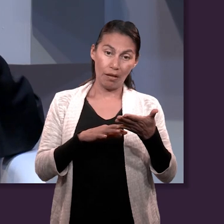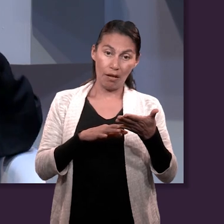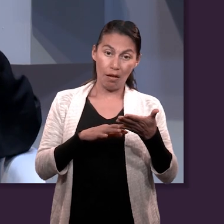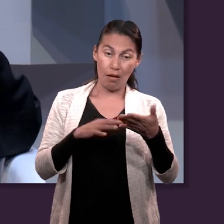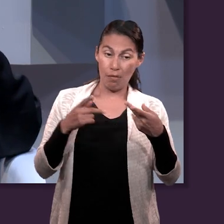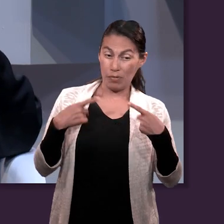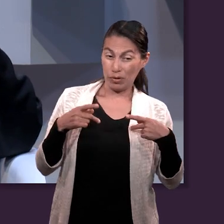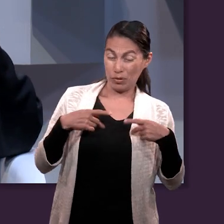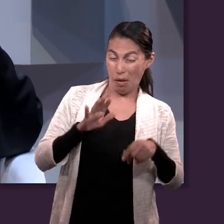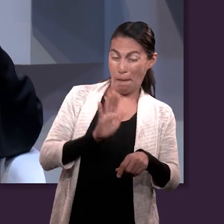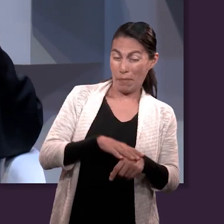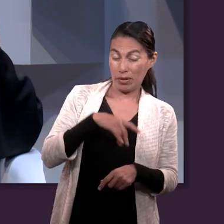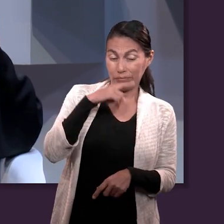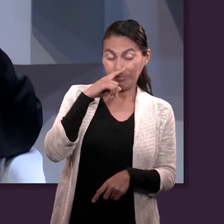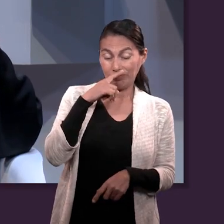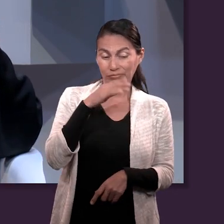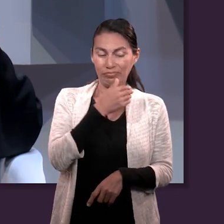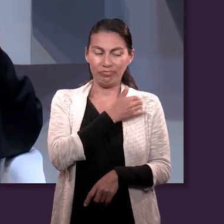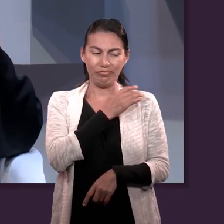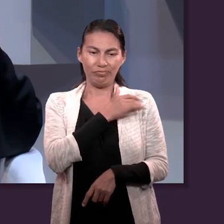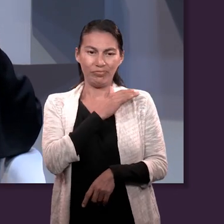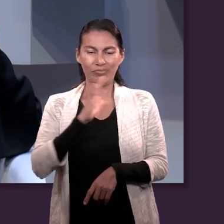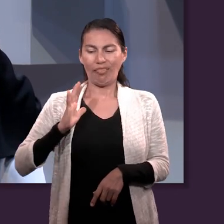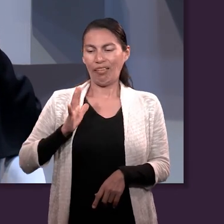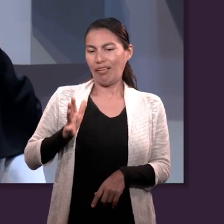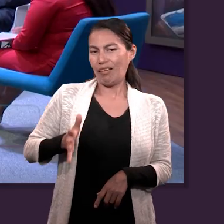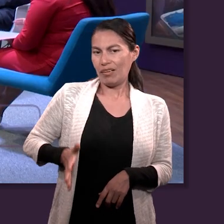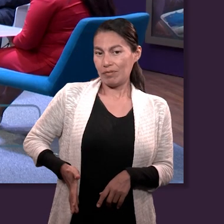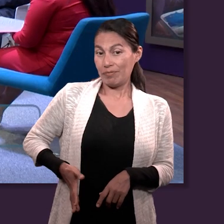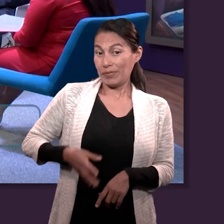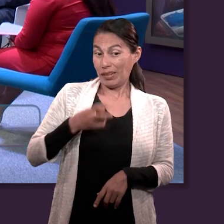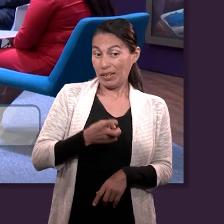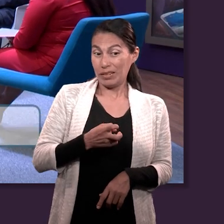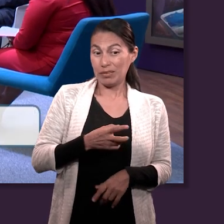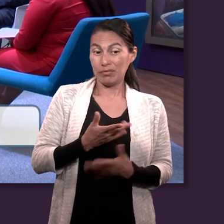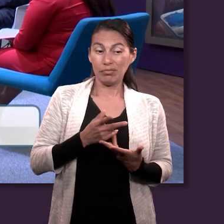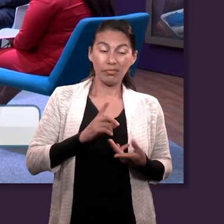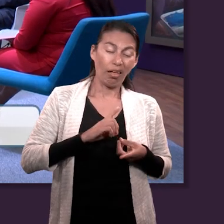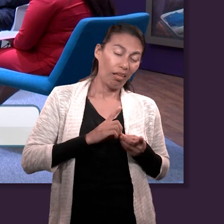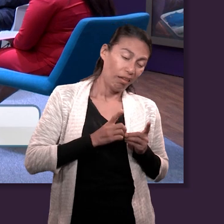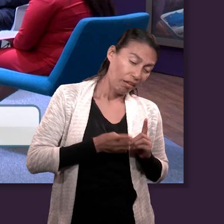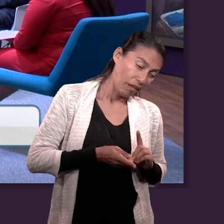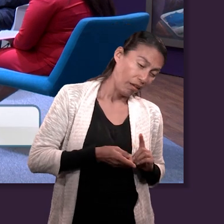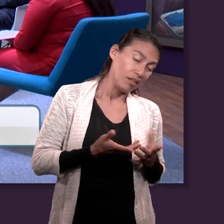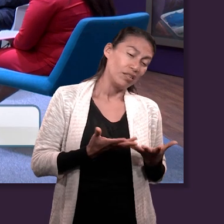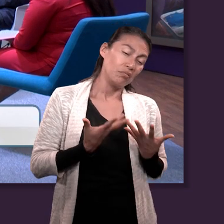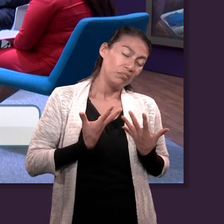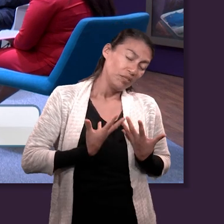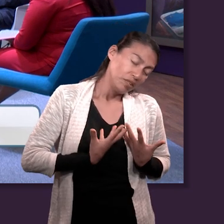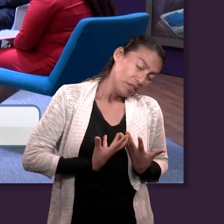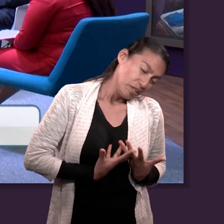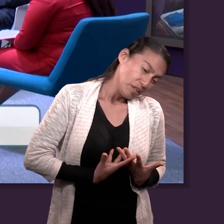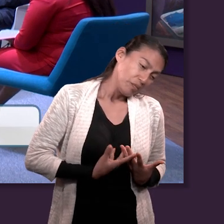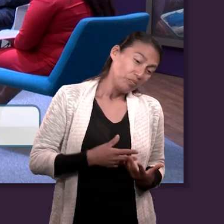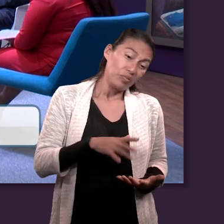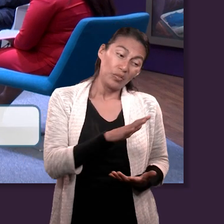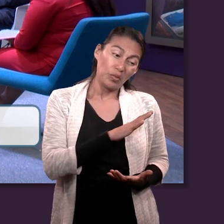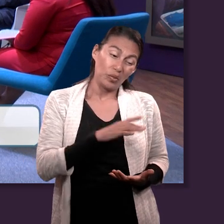Los más orgullosos, los más arrogantes y agresivos son los que sufren de baja autoestima. Su arrogancia y orgullo